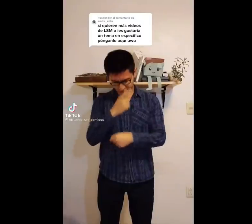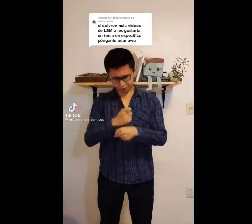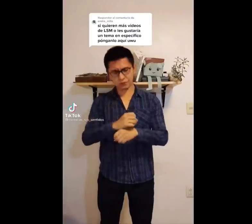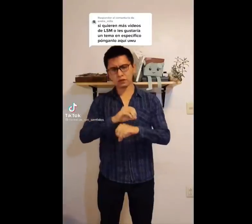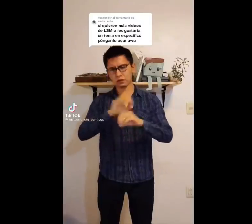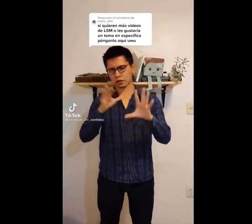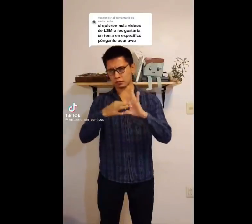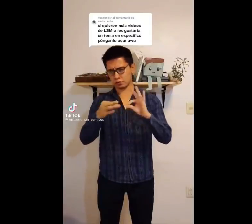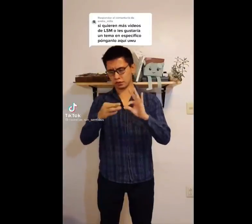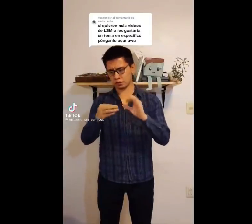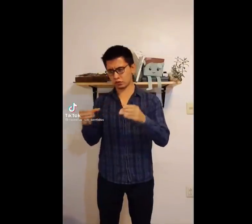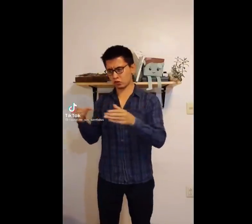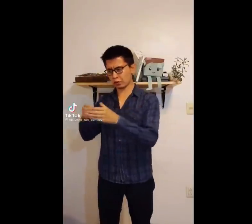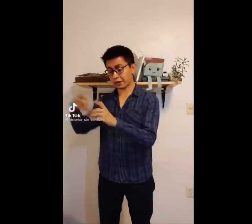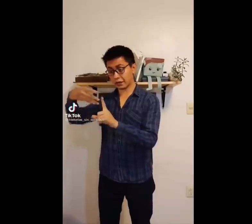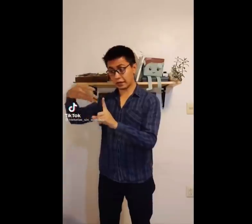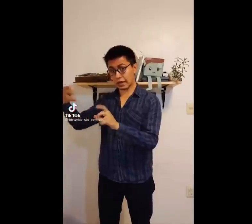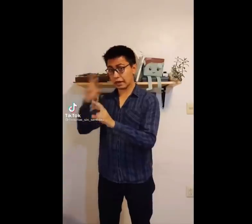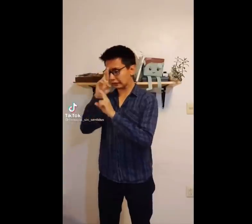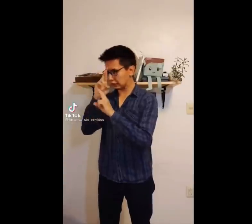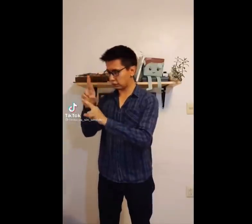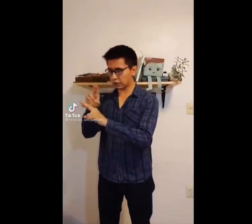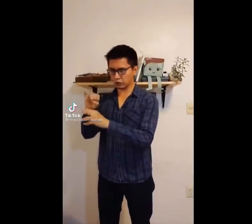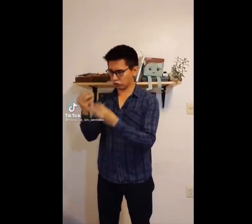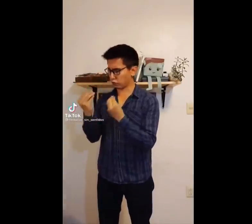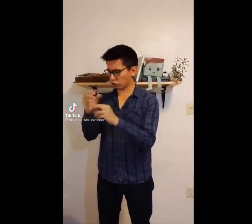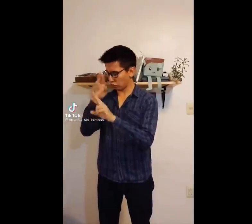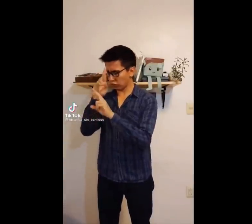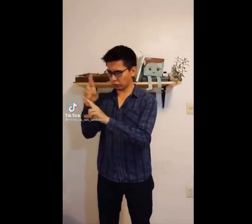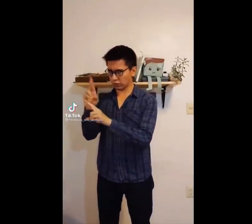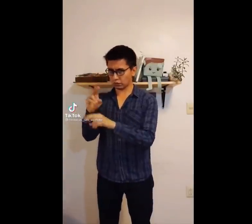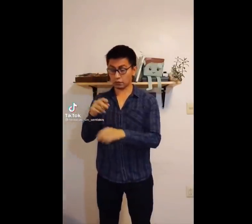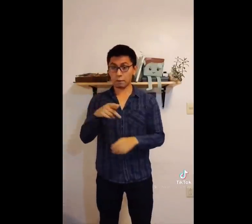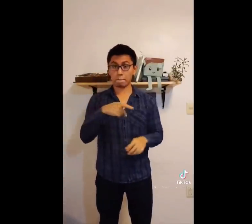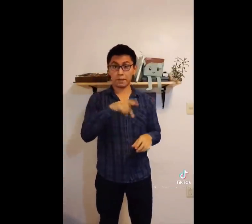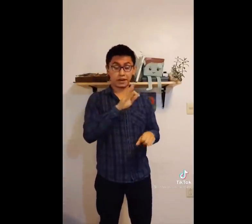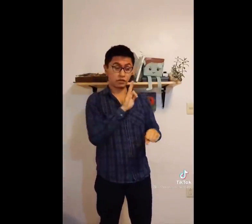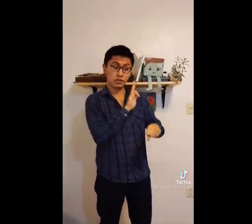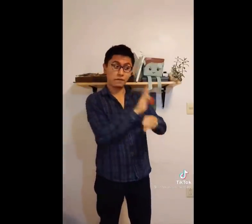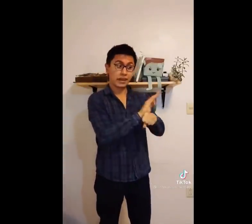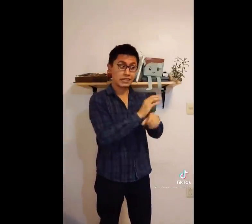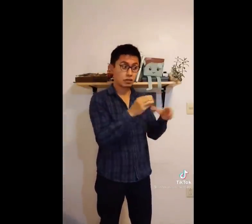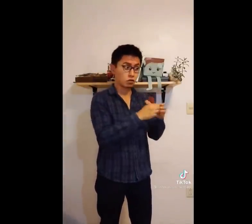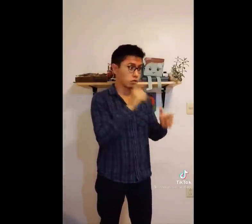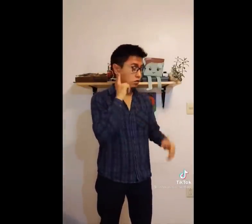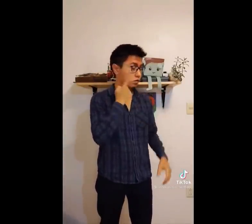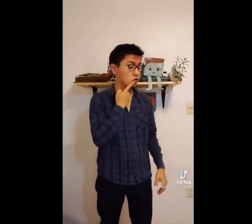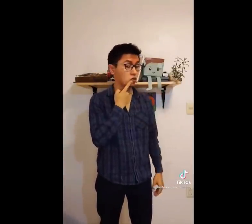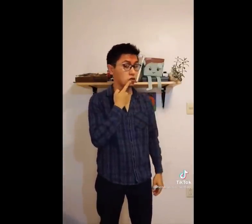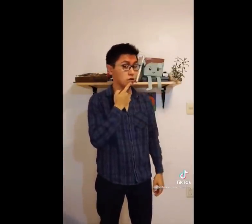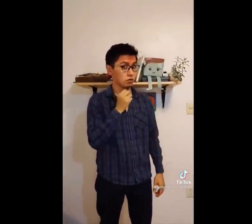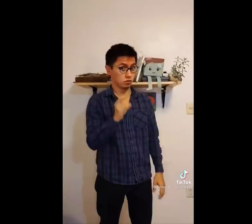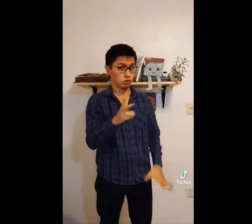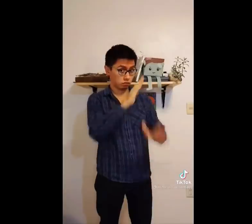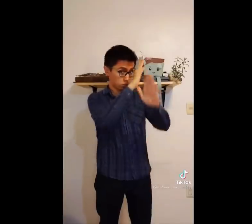Pese a su esfuerzo, al parecer lo hizo de forma incorrecta. El usuario Historia Sin Sentidos de TikTok